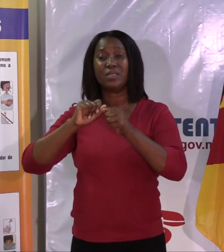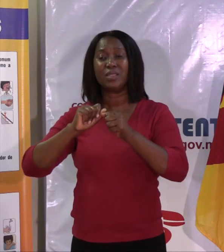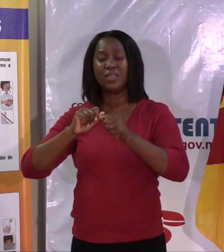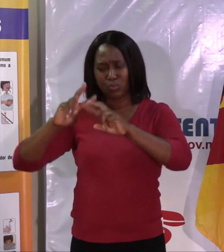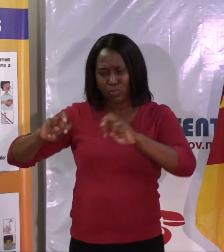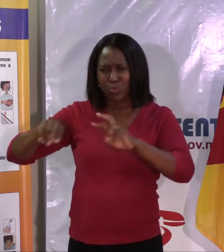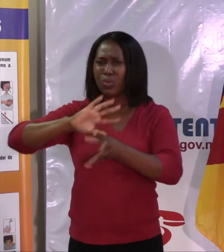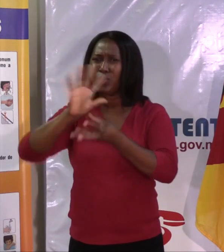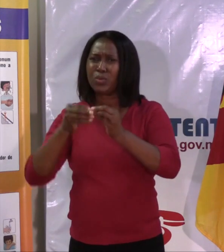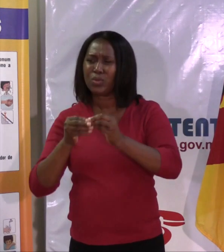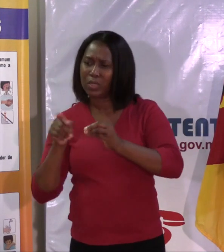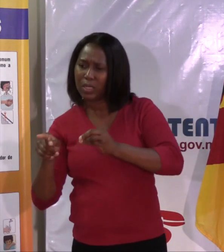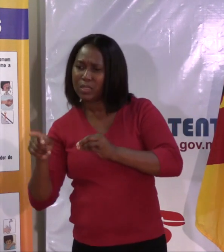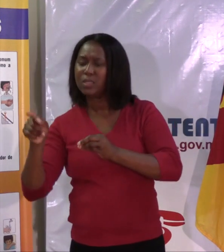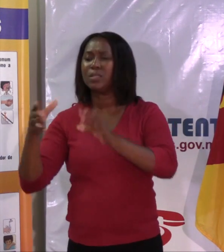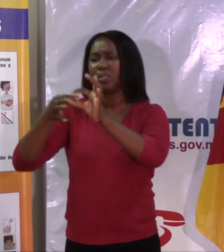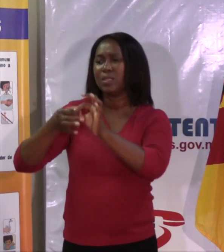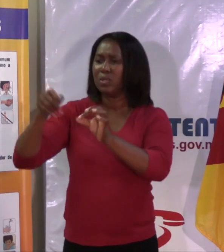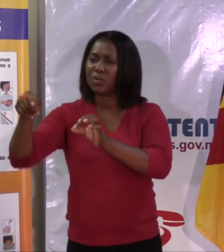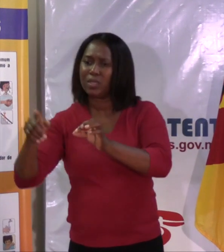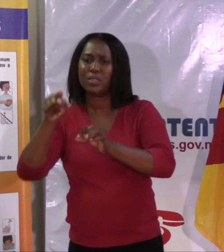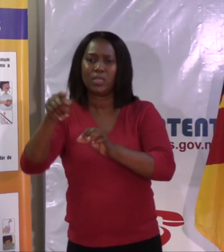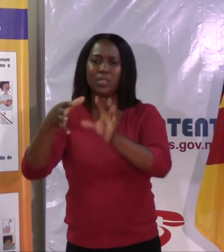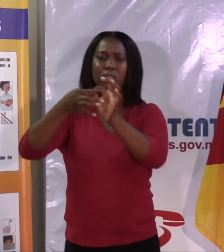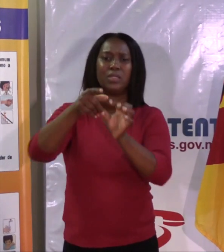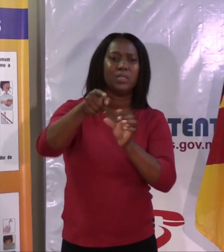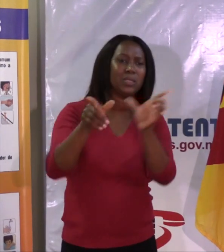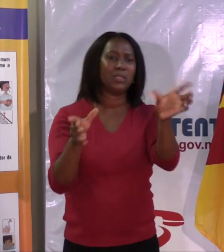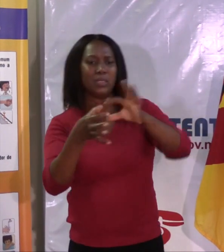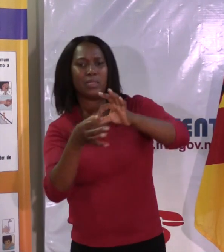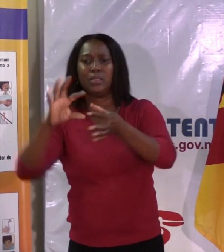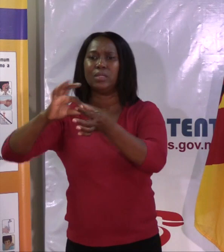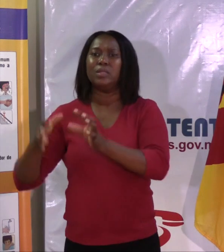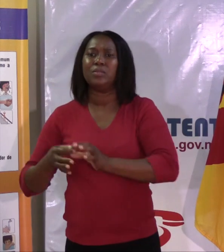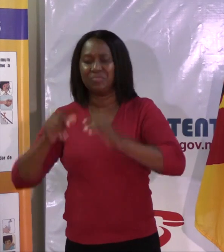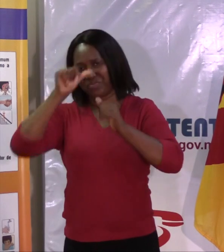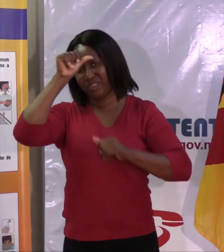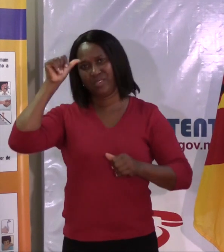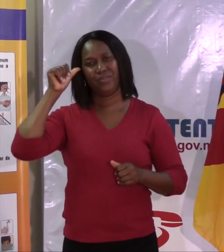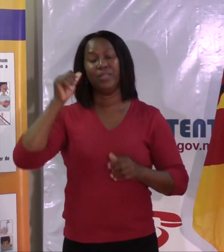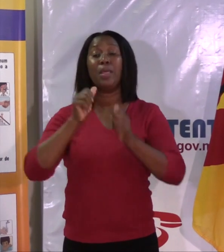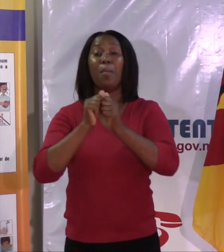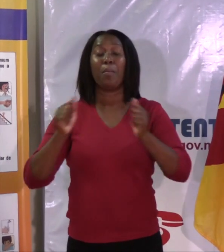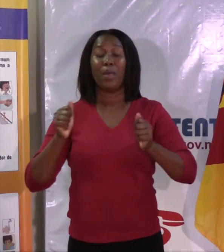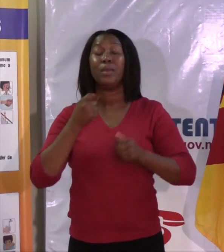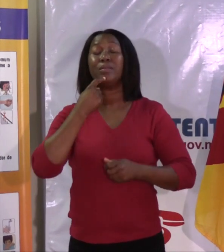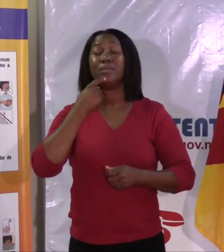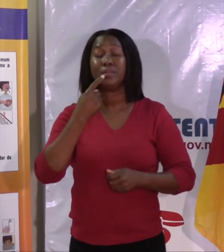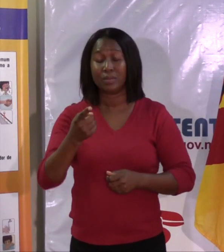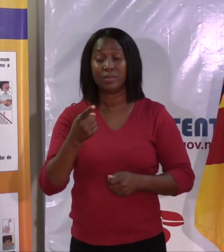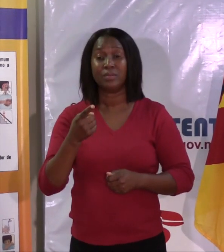relacionado com o contato B. Isso, neste momento, não é possível. Mas dizer que as pessoas, a informação que nós podemos passar é